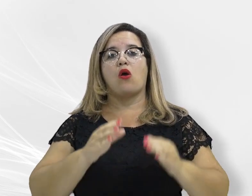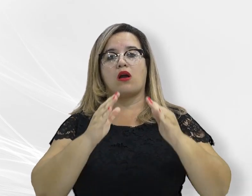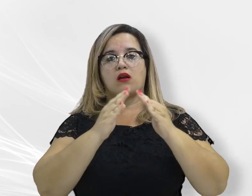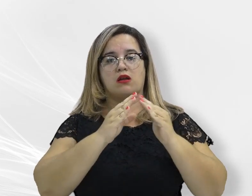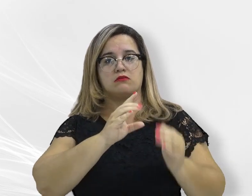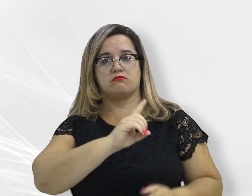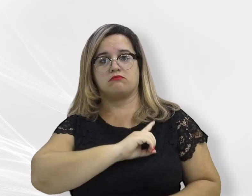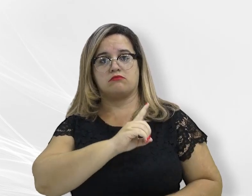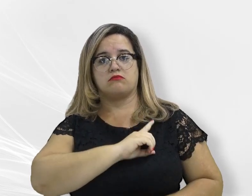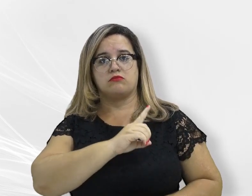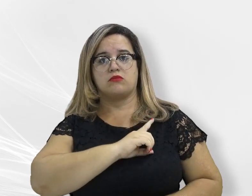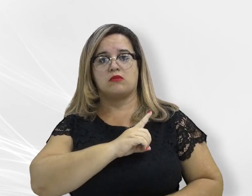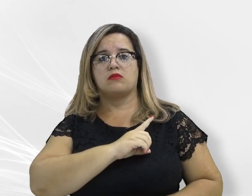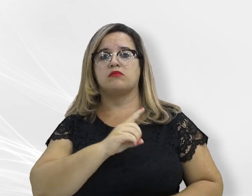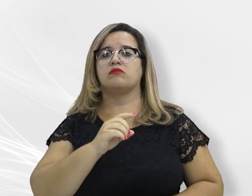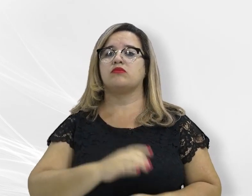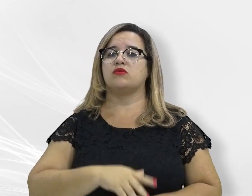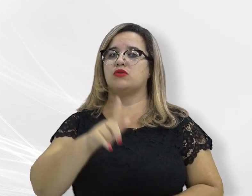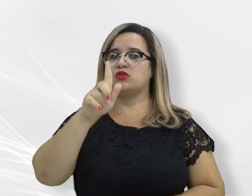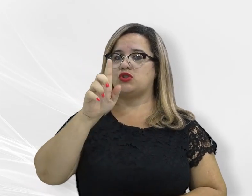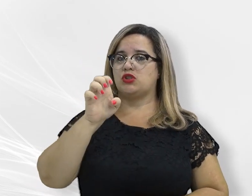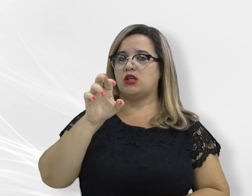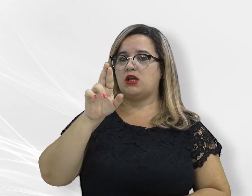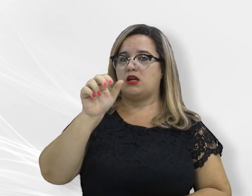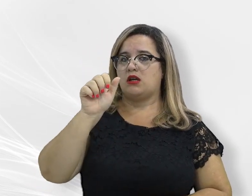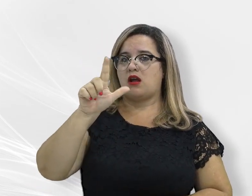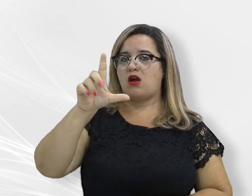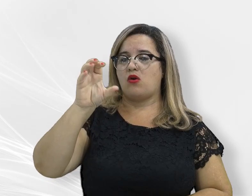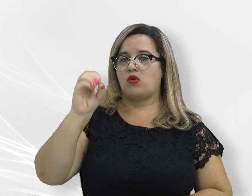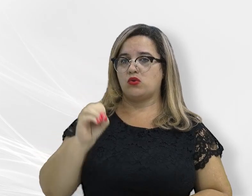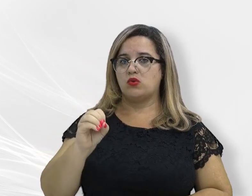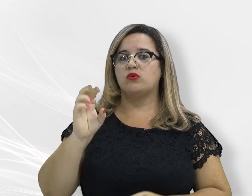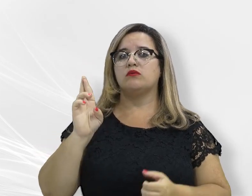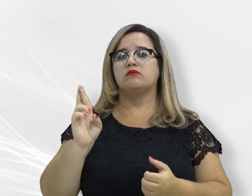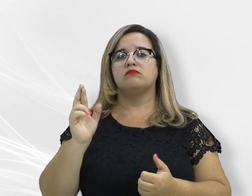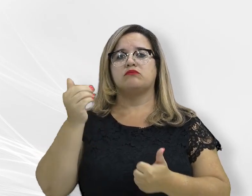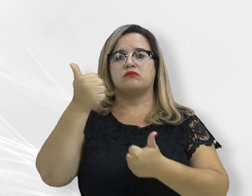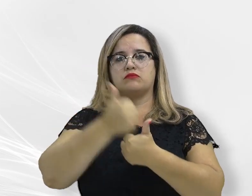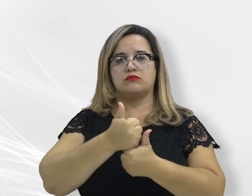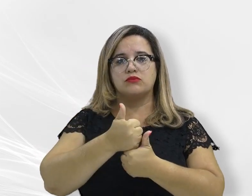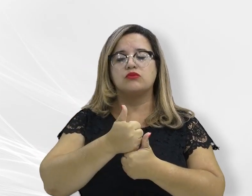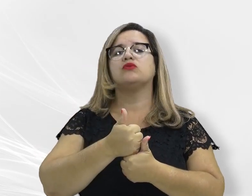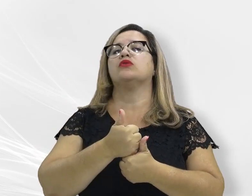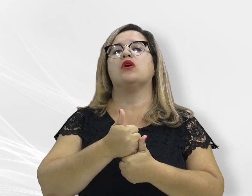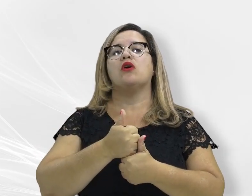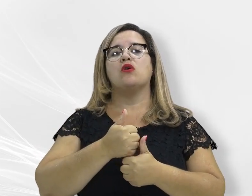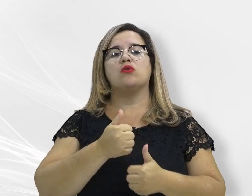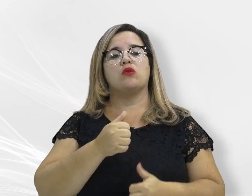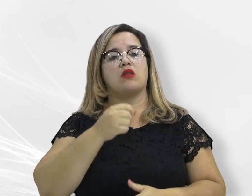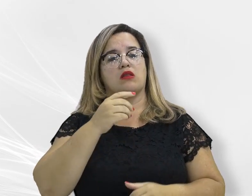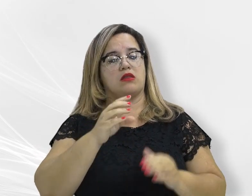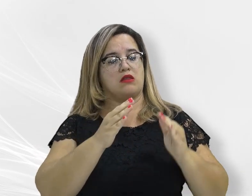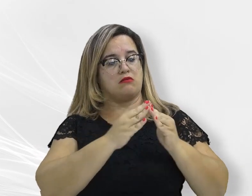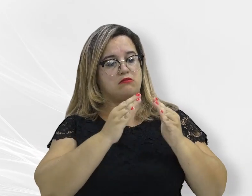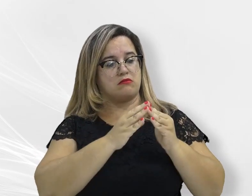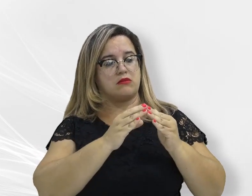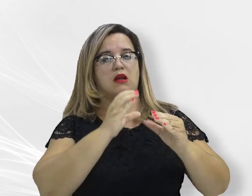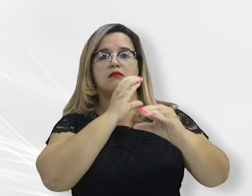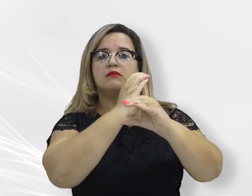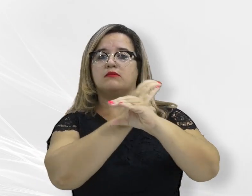Jean-Marco Pacola Capoani, que no ato representou o Delegado-Geral da Polícia Judiciária Civil, Mário Dermeval, ressaltou